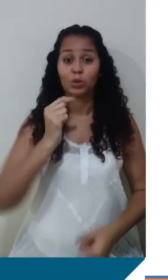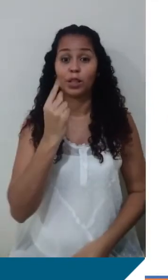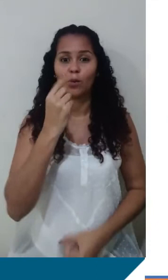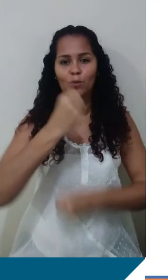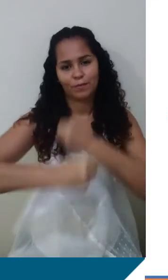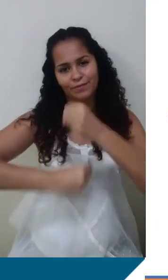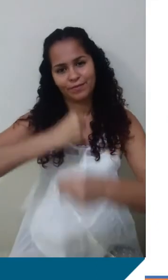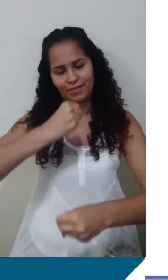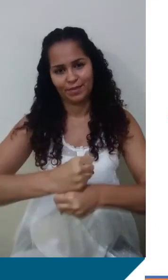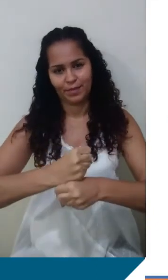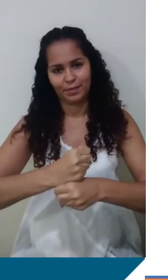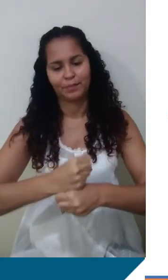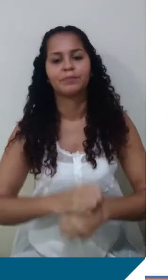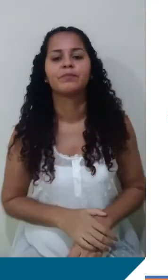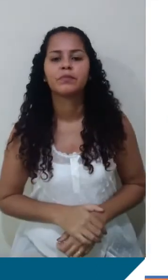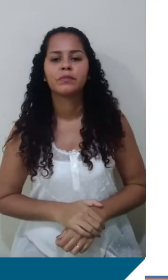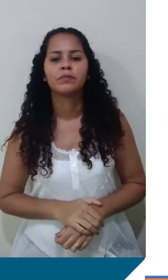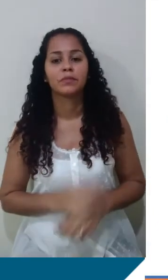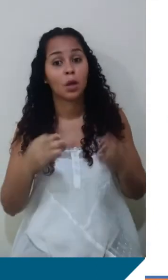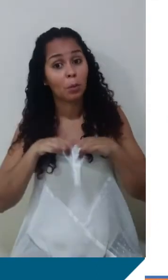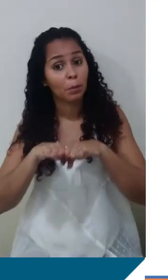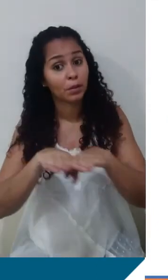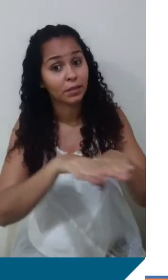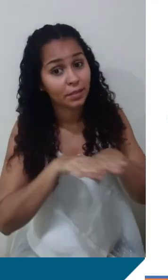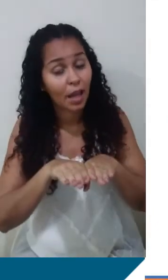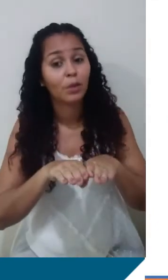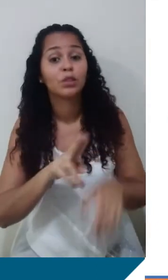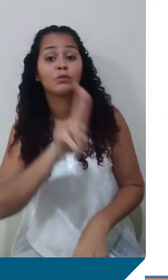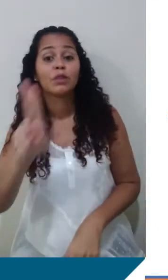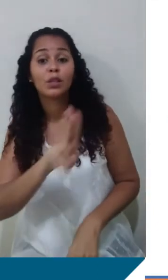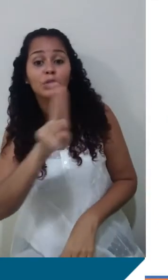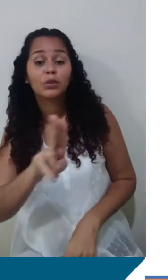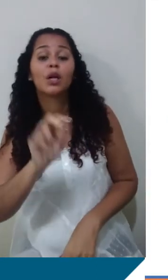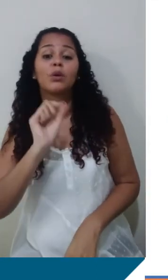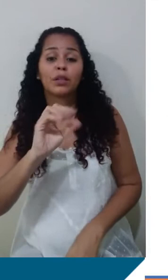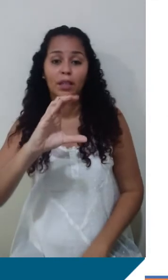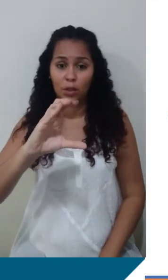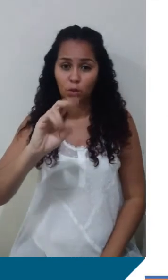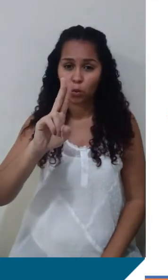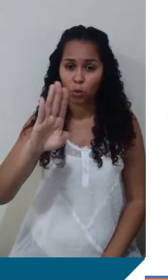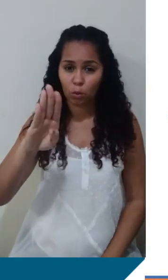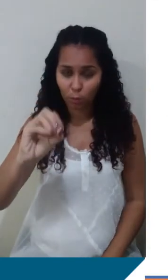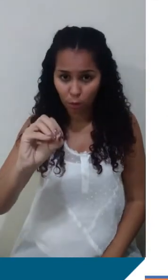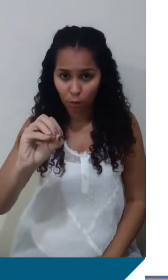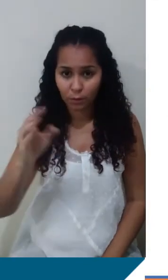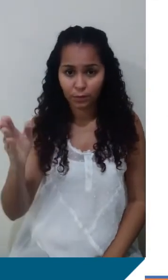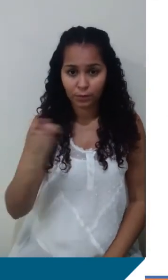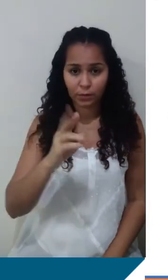É proporcional, então, sobre o cubo do raio. O cubo do raio de suas órbitas.